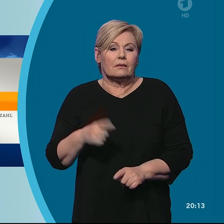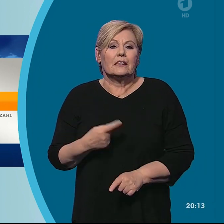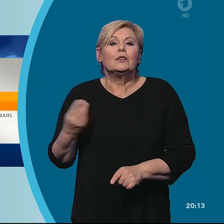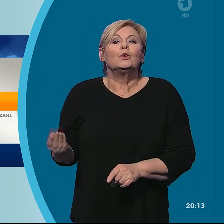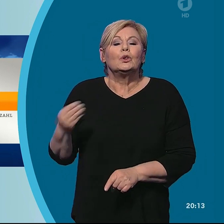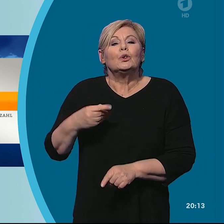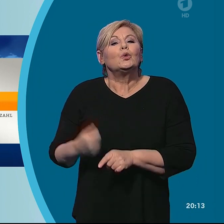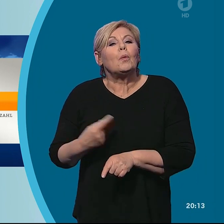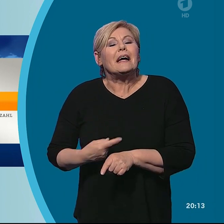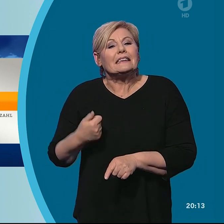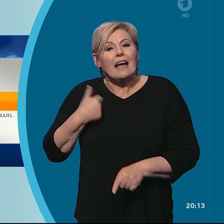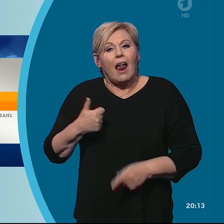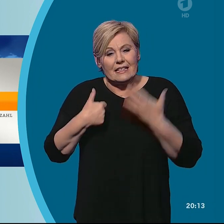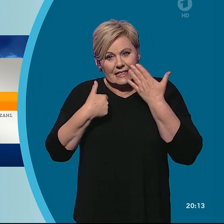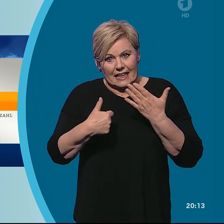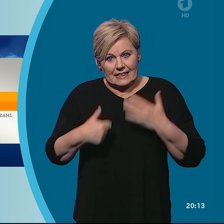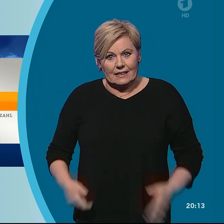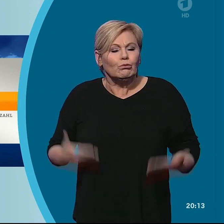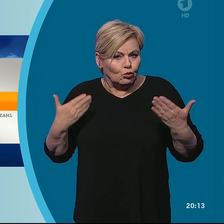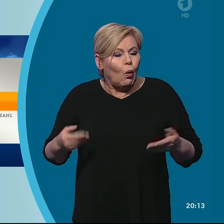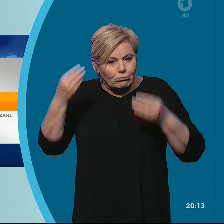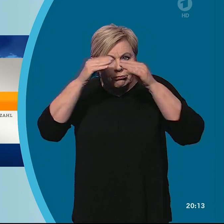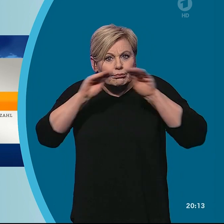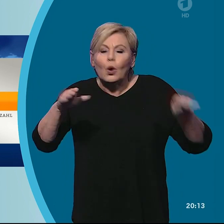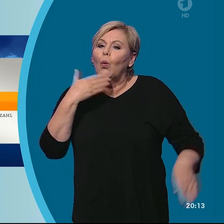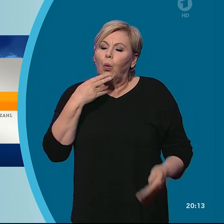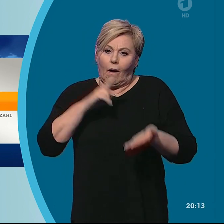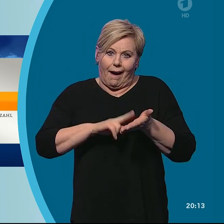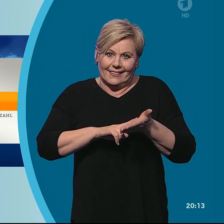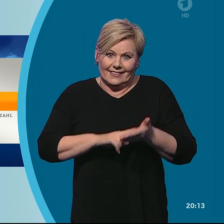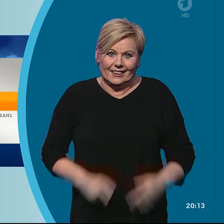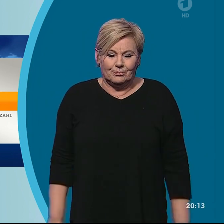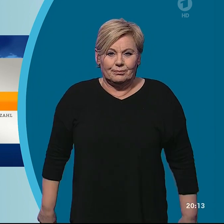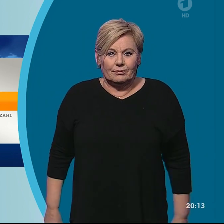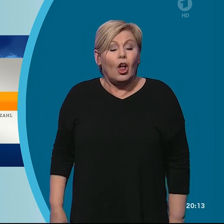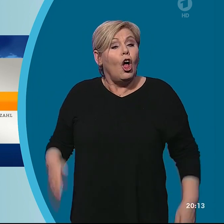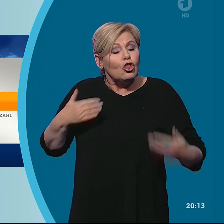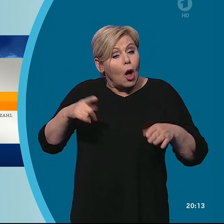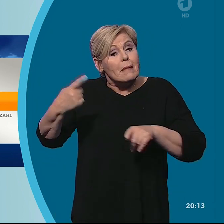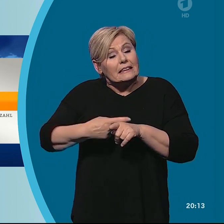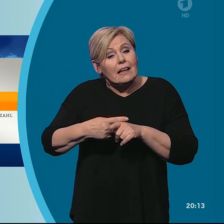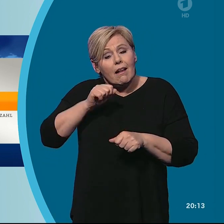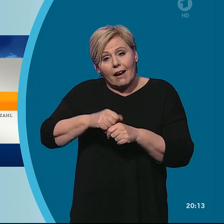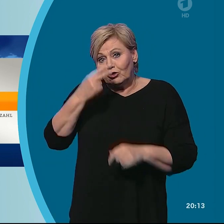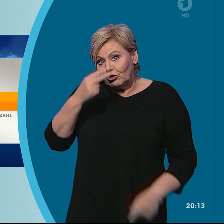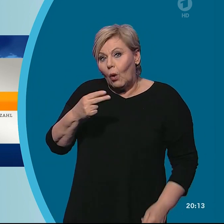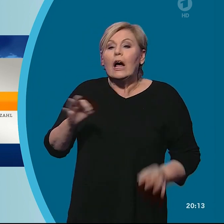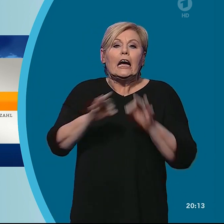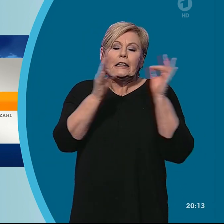Superzahl 6. Diese Angaben sind wie immer ohne Gewehr. Weitere Gewinnzahlen finden Sie auf tagesschau.de